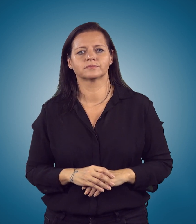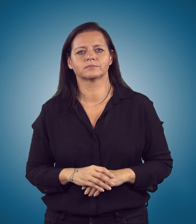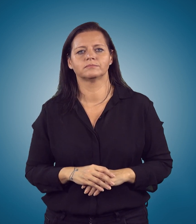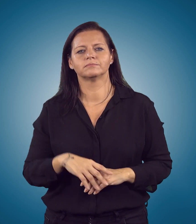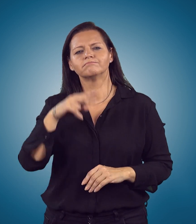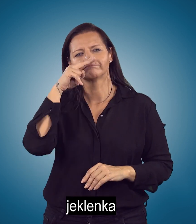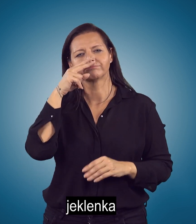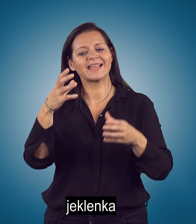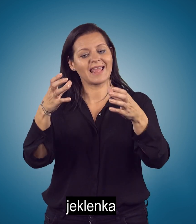Je klenka.